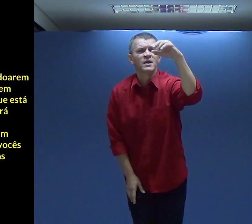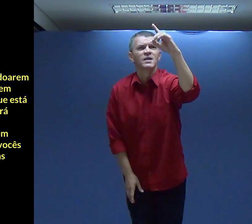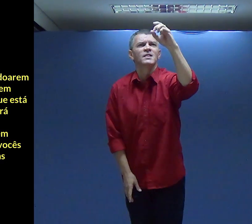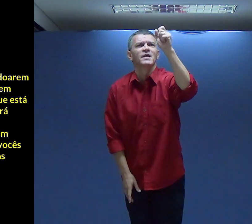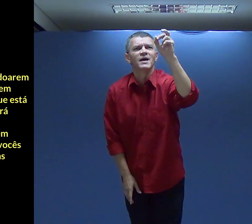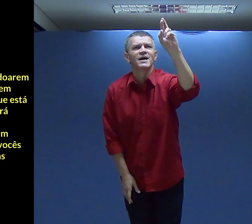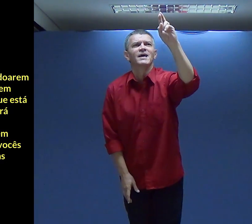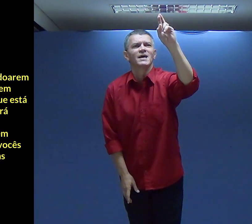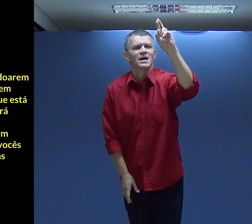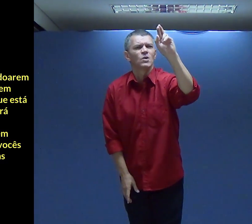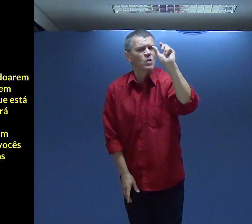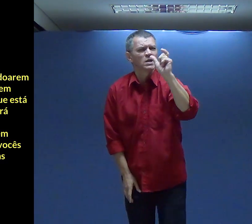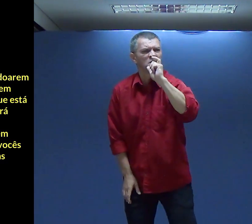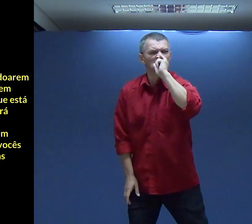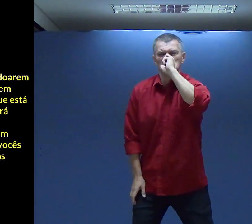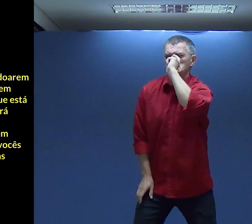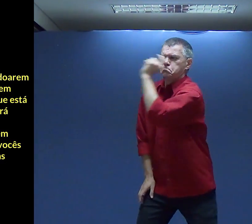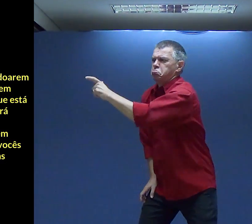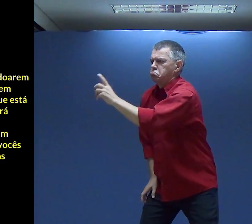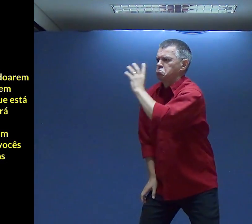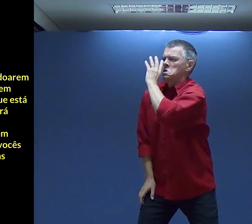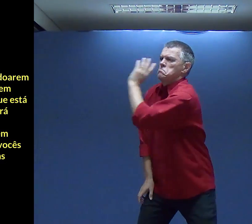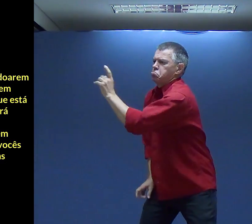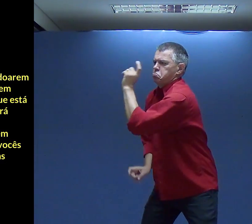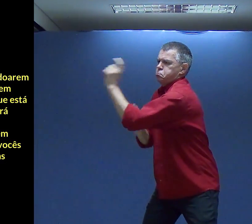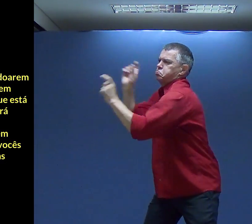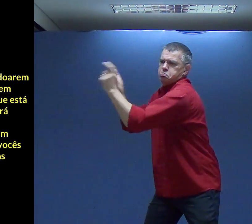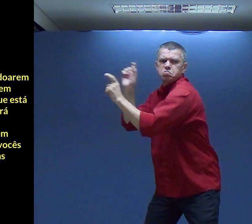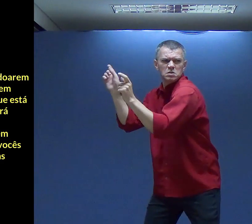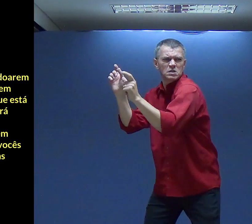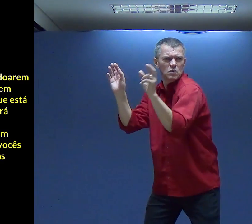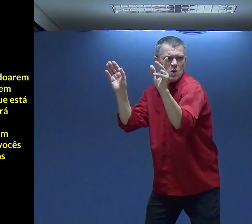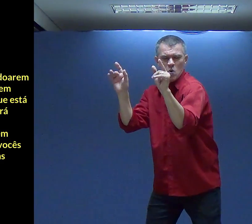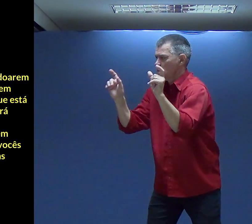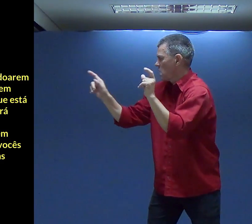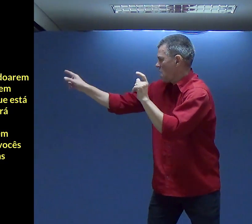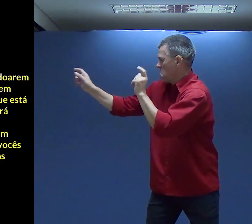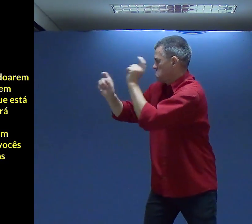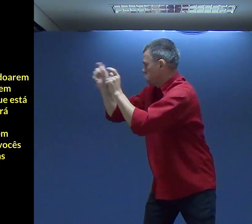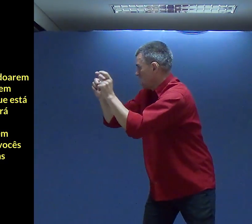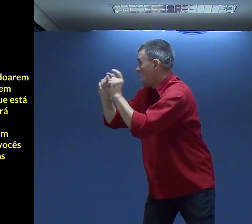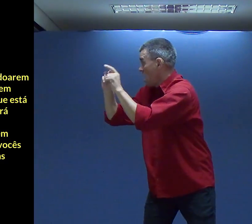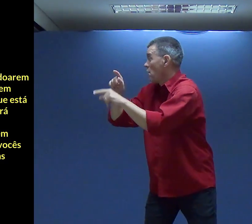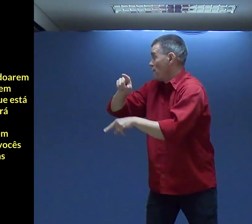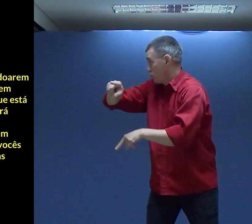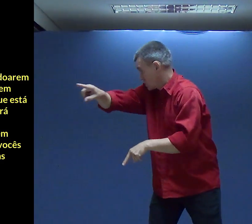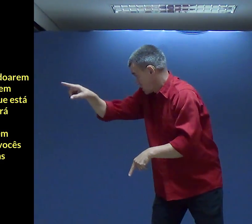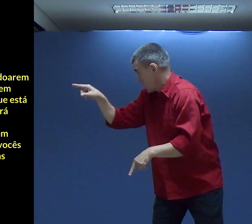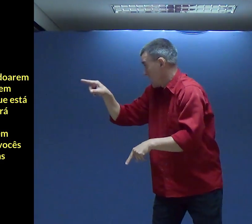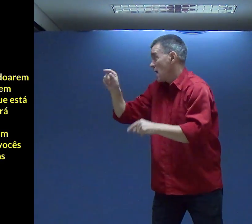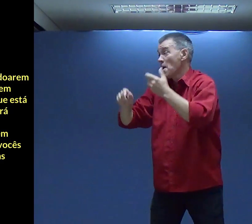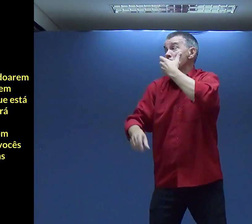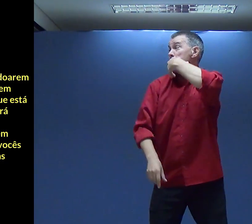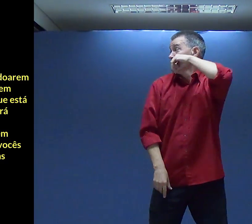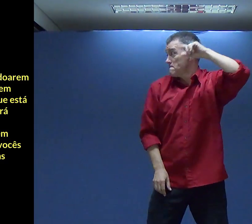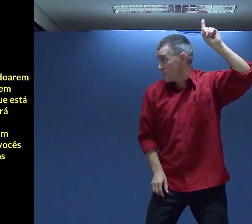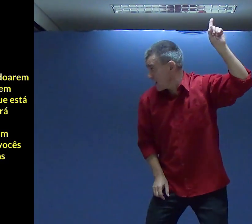Sabe essa palavra Ofenderem Ofenderem Ele encontra vocês O